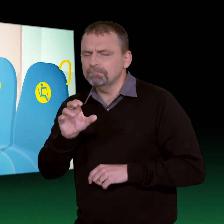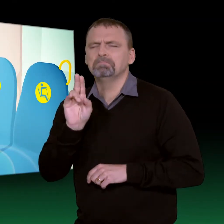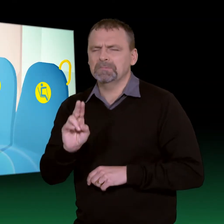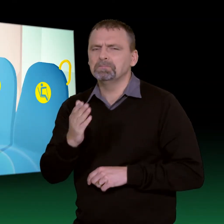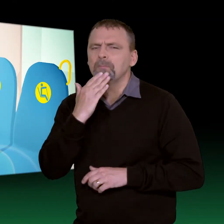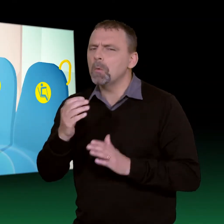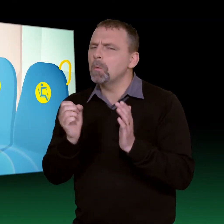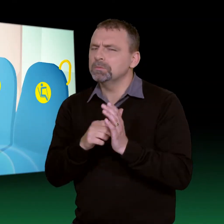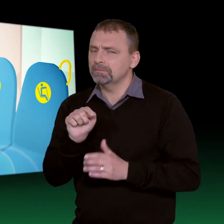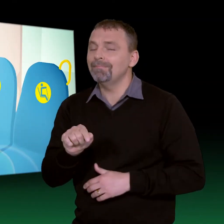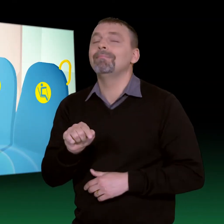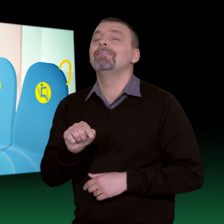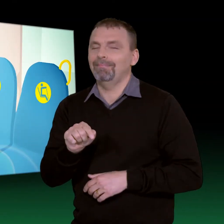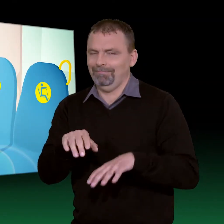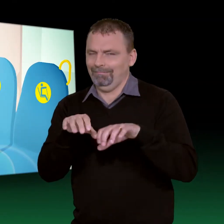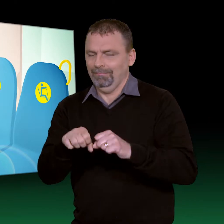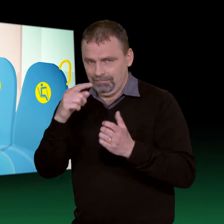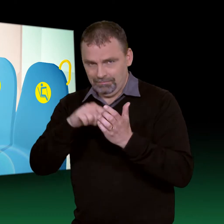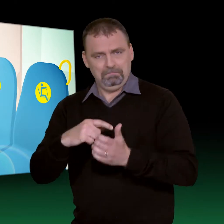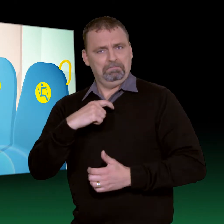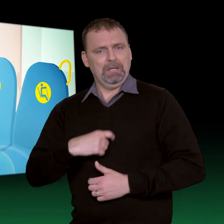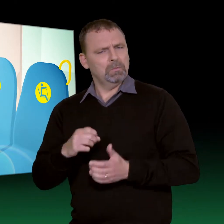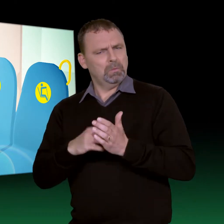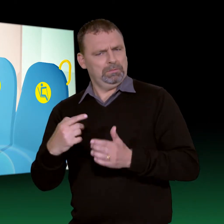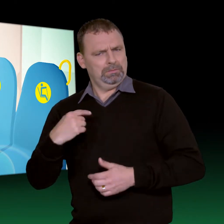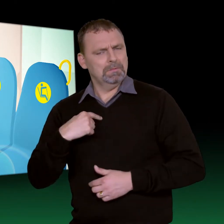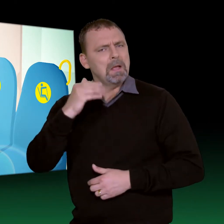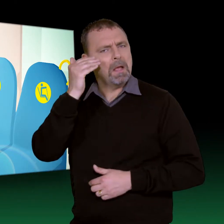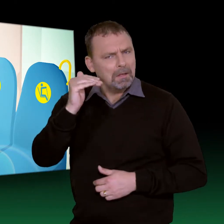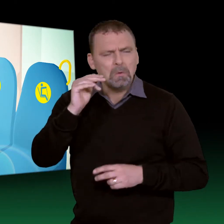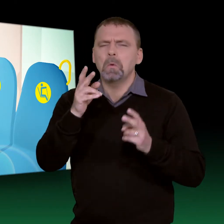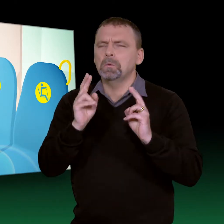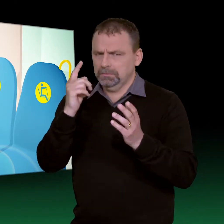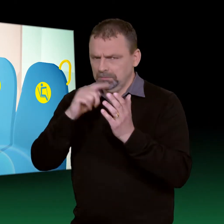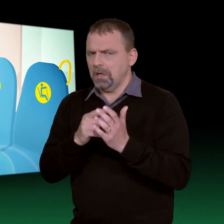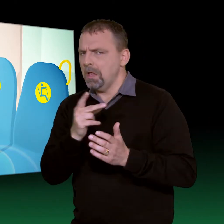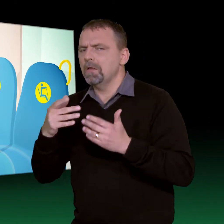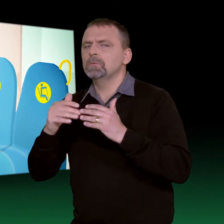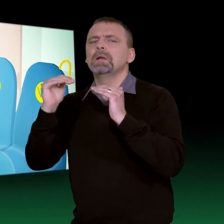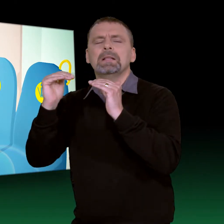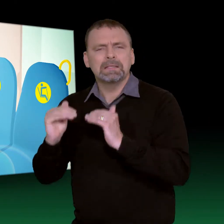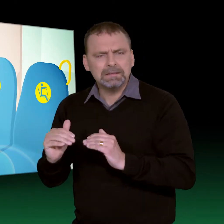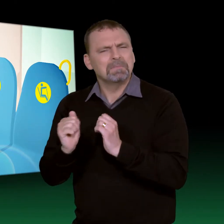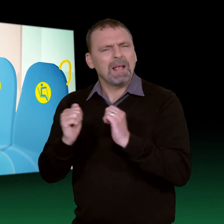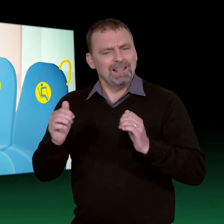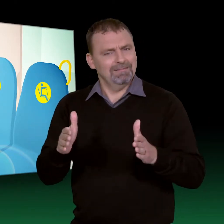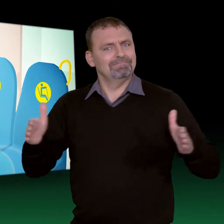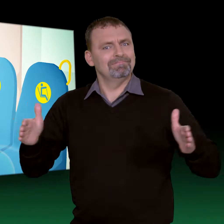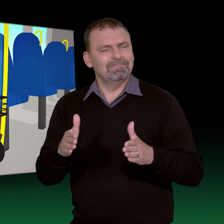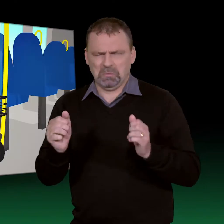ser att det finns sittplats reserverad för mig som är äldre och för andra med funktionsnedsättning. Men jag tycker utrymmet är trångt.